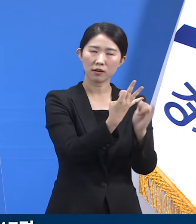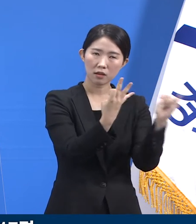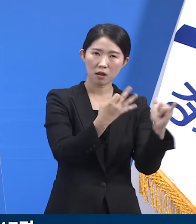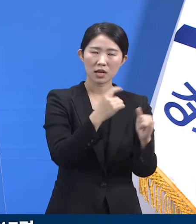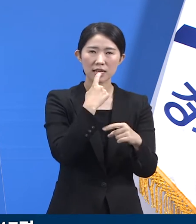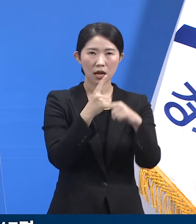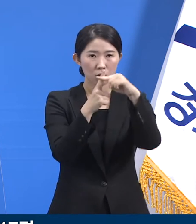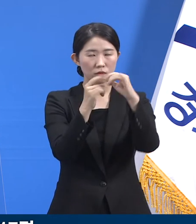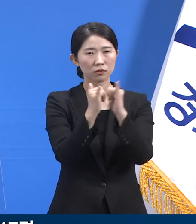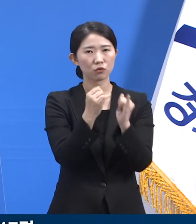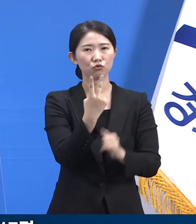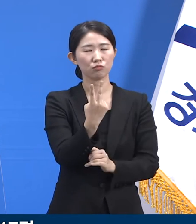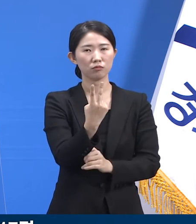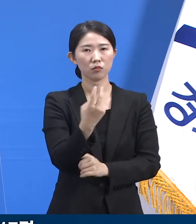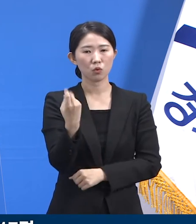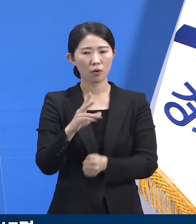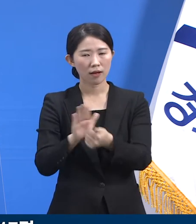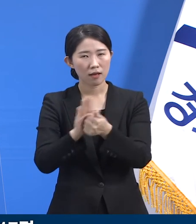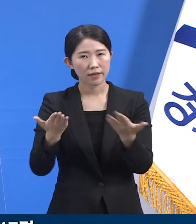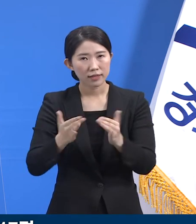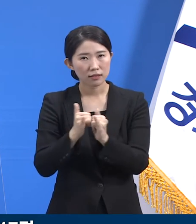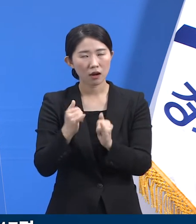간병인 1명 등 총 17명입니다.